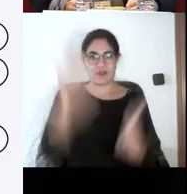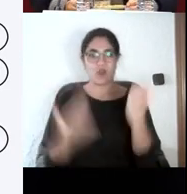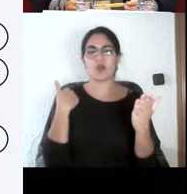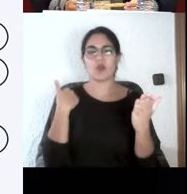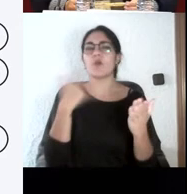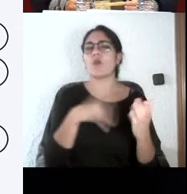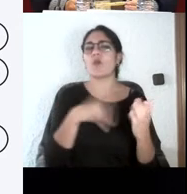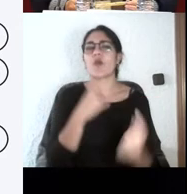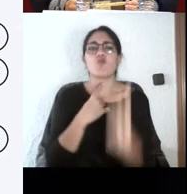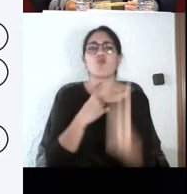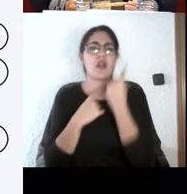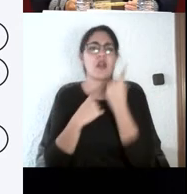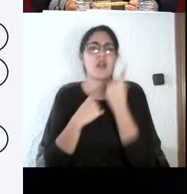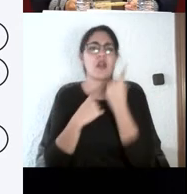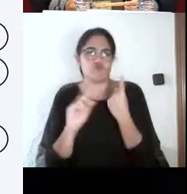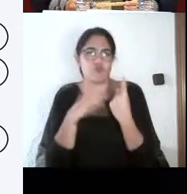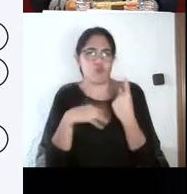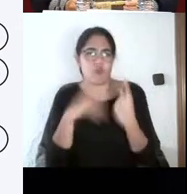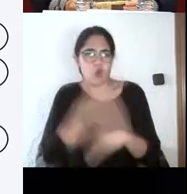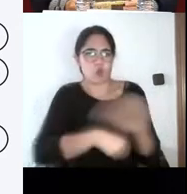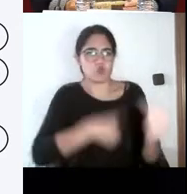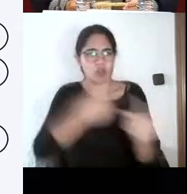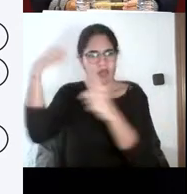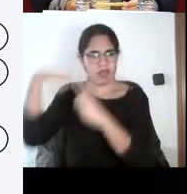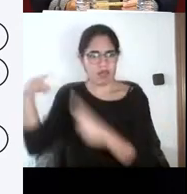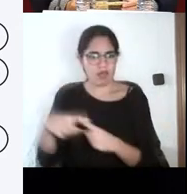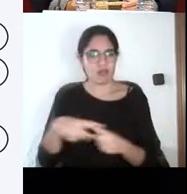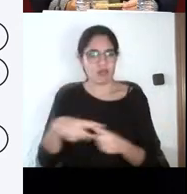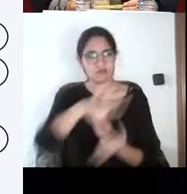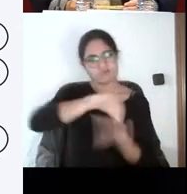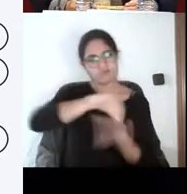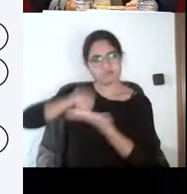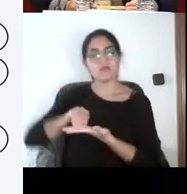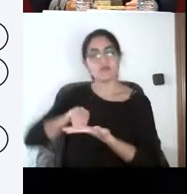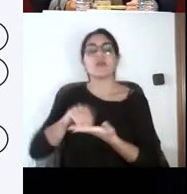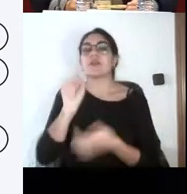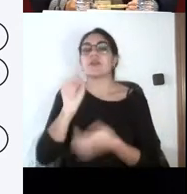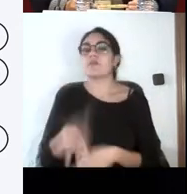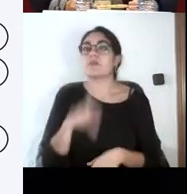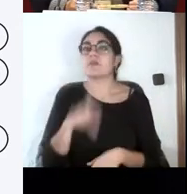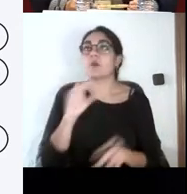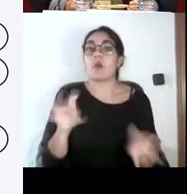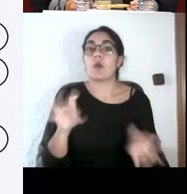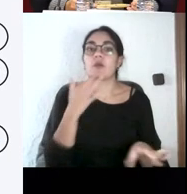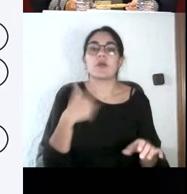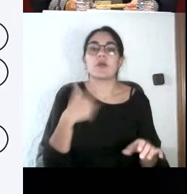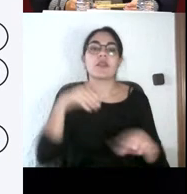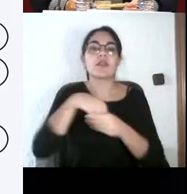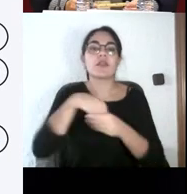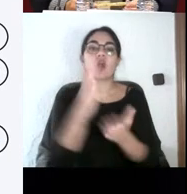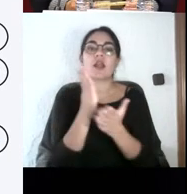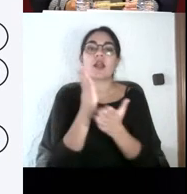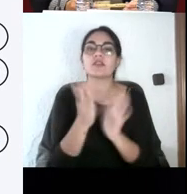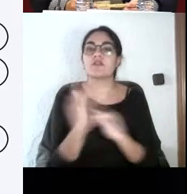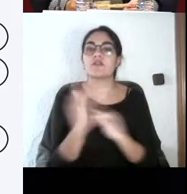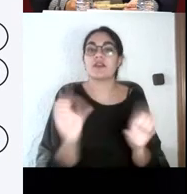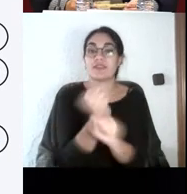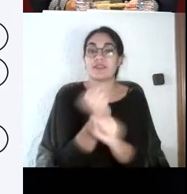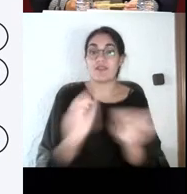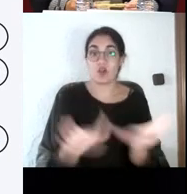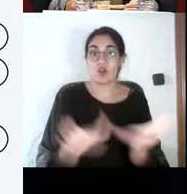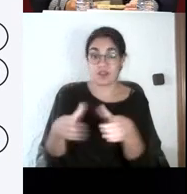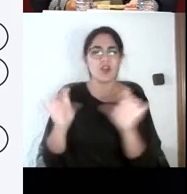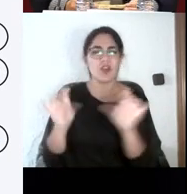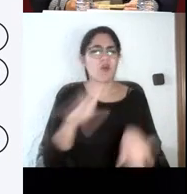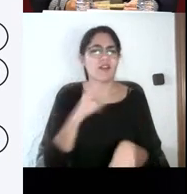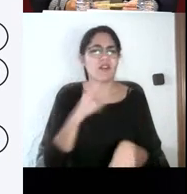Por supuesto, prácticas y proyectos fenomenal. Normalmente yo lo suelo hacer en equipo. Porque creo, además, que el trabajo en equipo es algo que